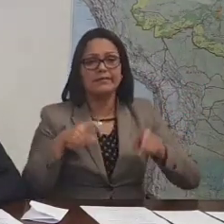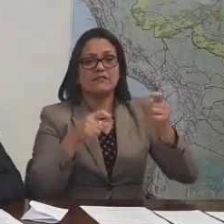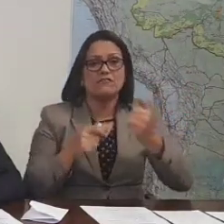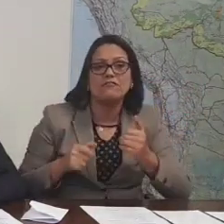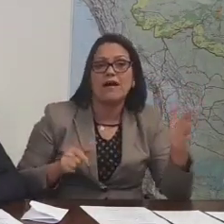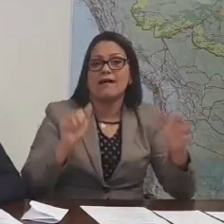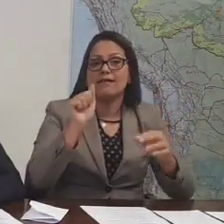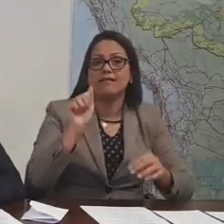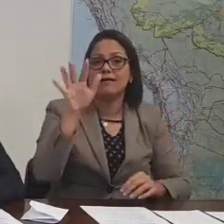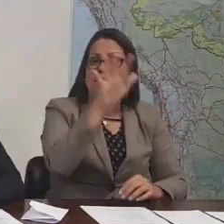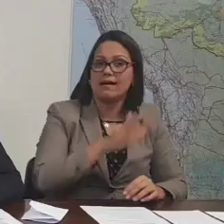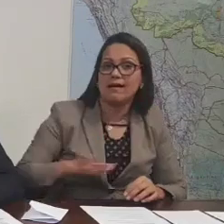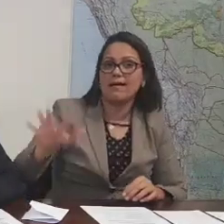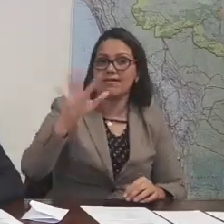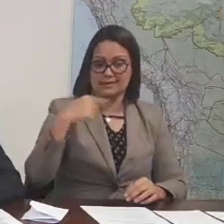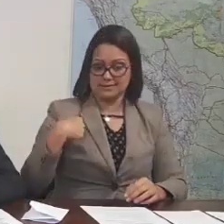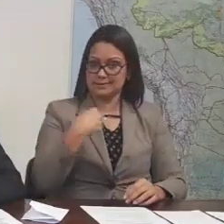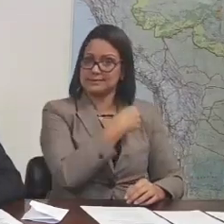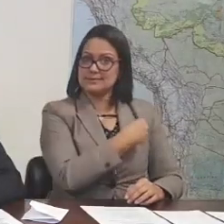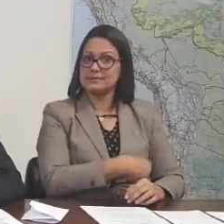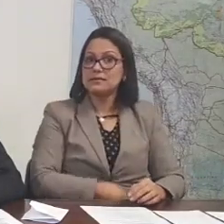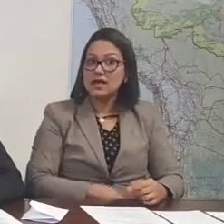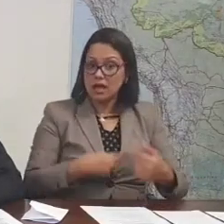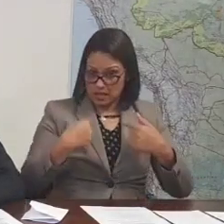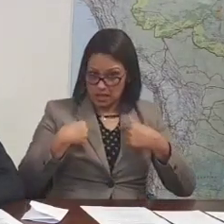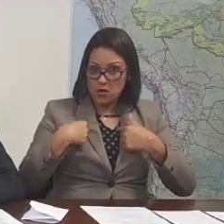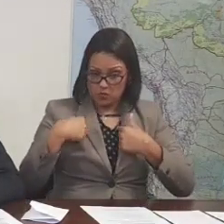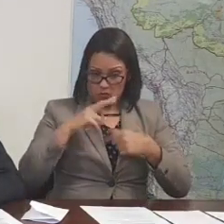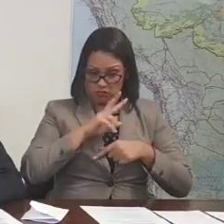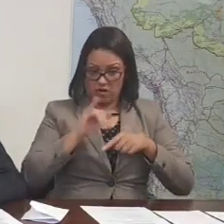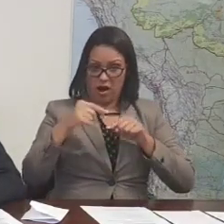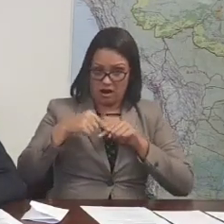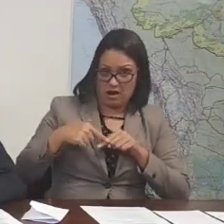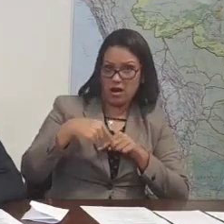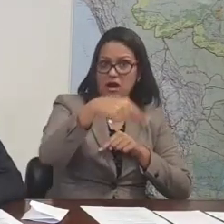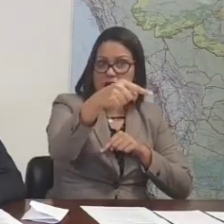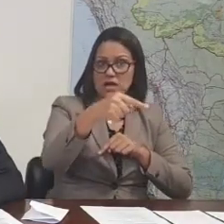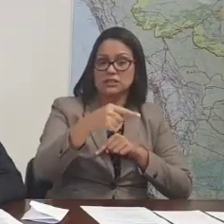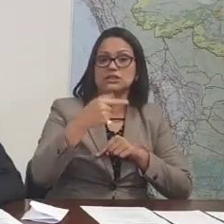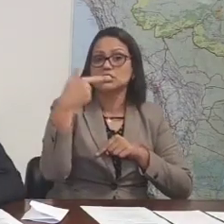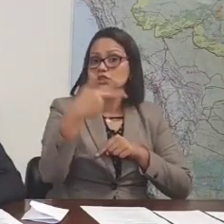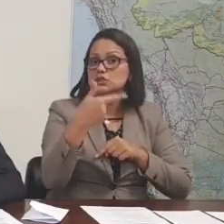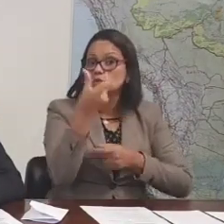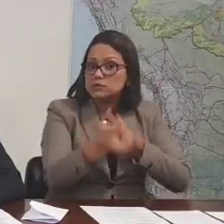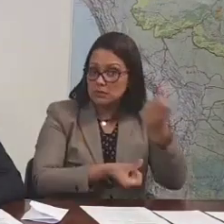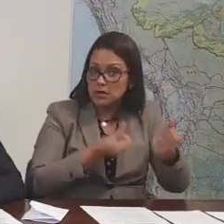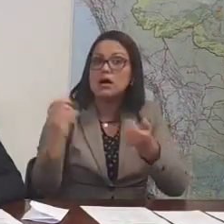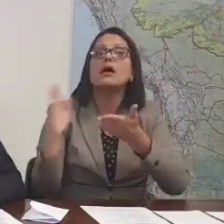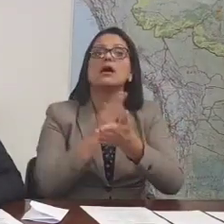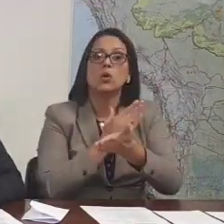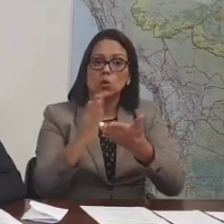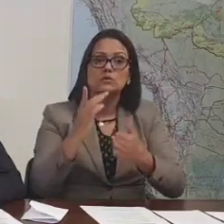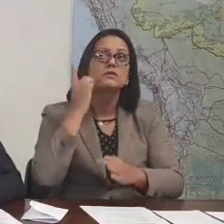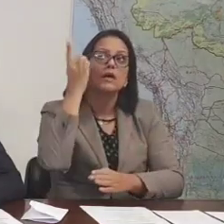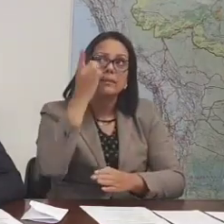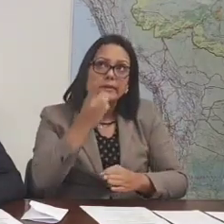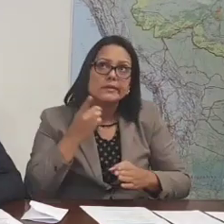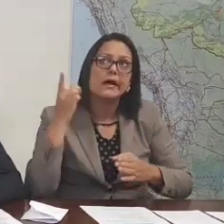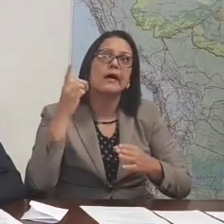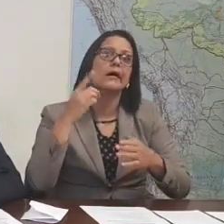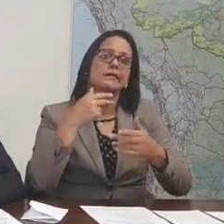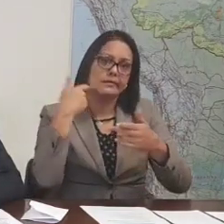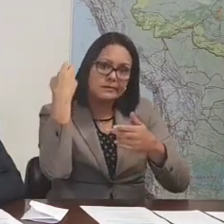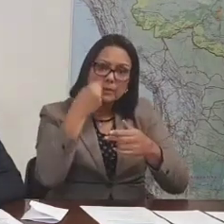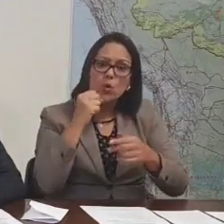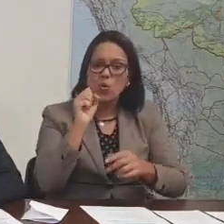E acompanhou a Tereza Cristina. Como na minha viagem para a China no segundo semestre, alguns parlamentares, né? Uns quatro,